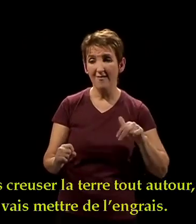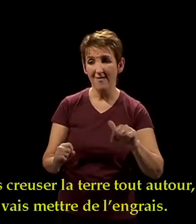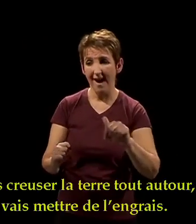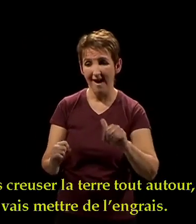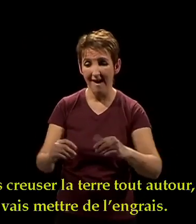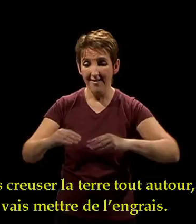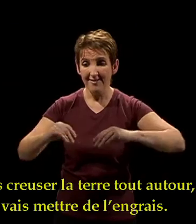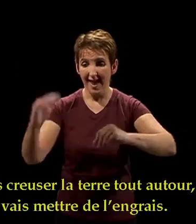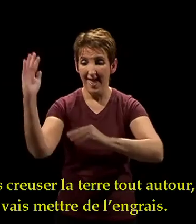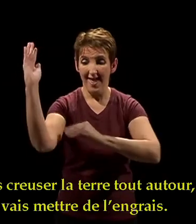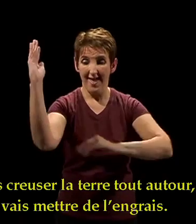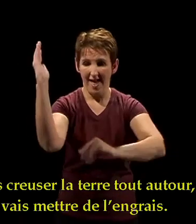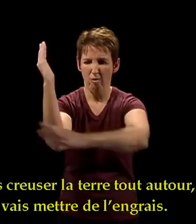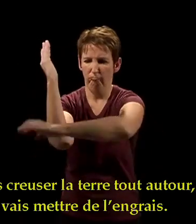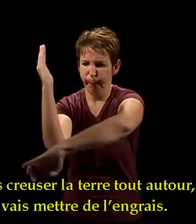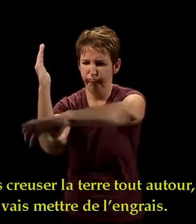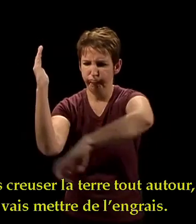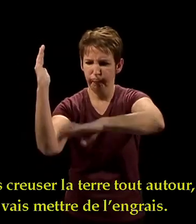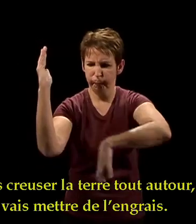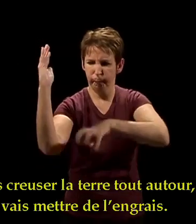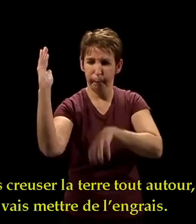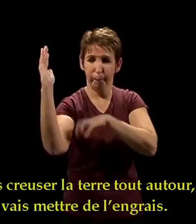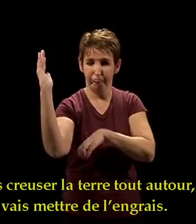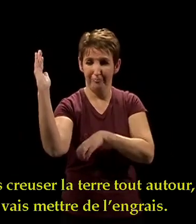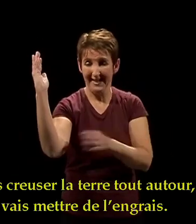creuser la terre tout autour. Je vais mettre de l'engrais.